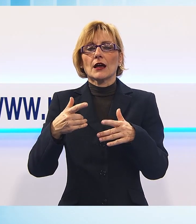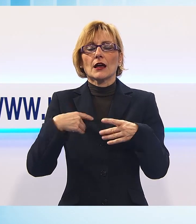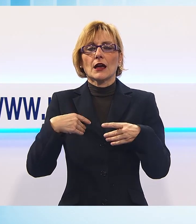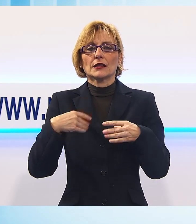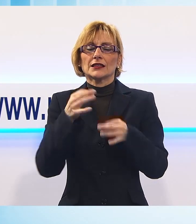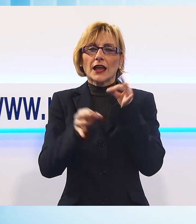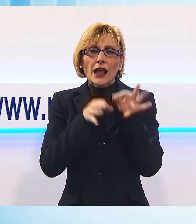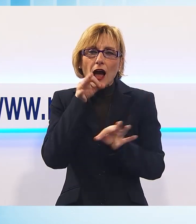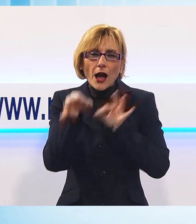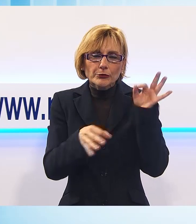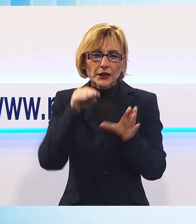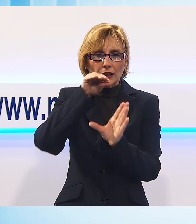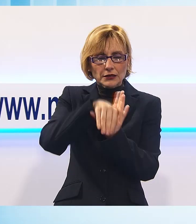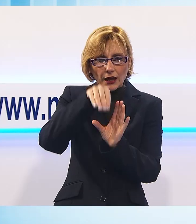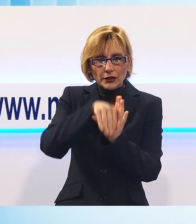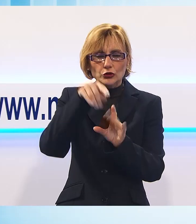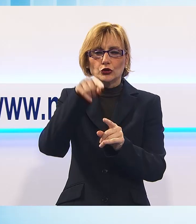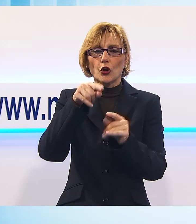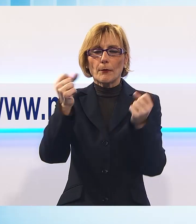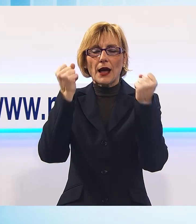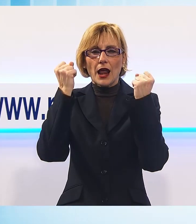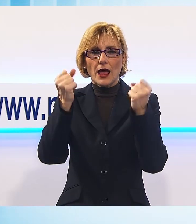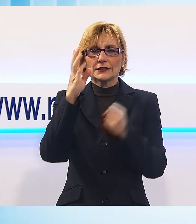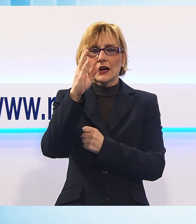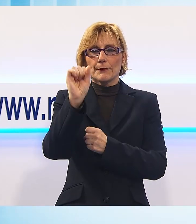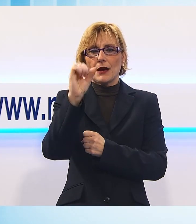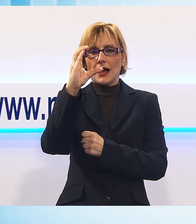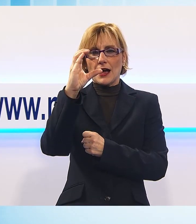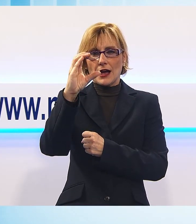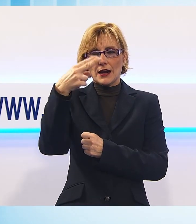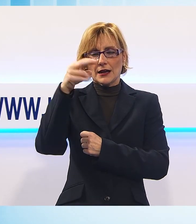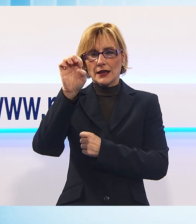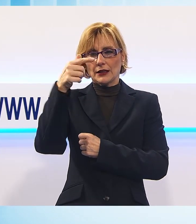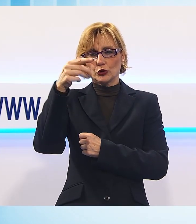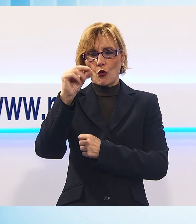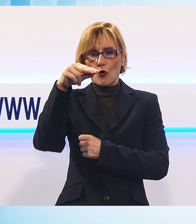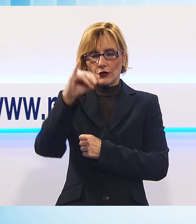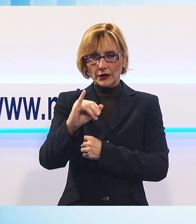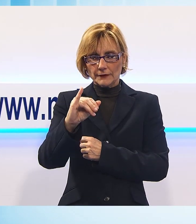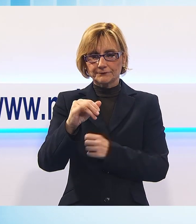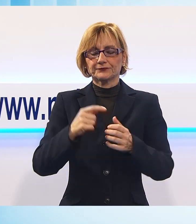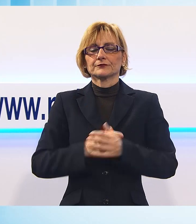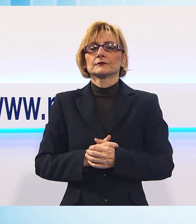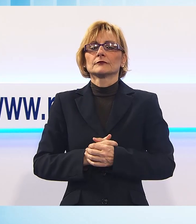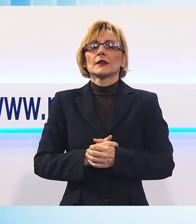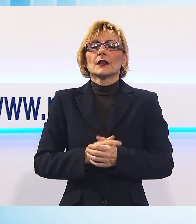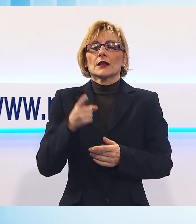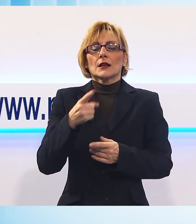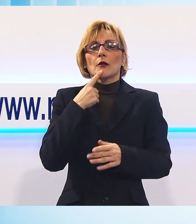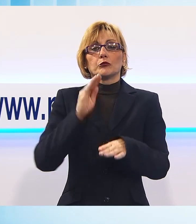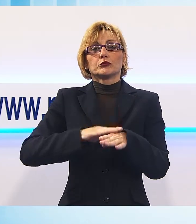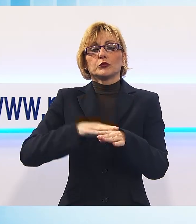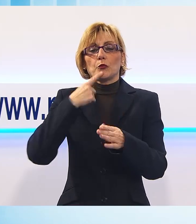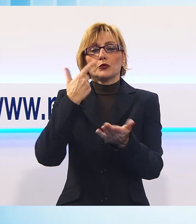'interno della palestra Bacchettoni superando in questo modo l'impasse relativa all'ipotesi ex campo di Marte. Ad avanzare la